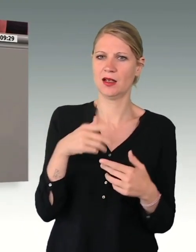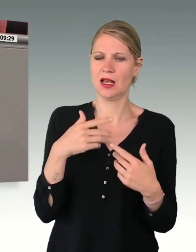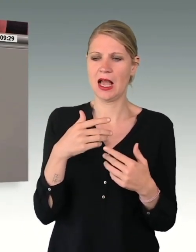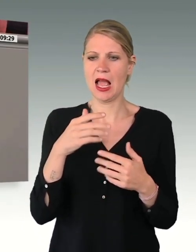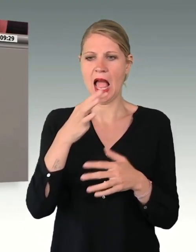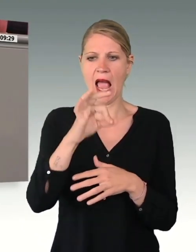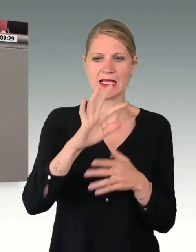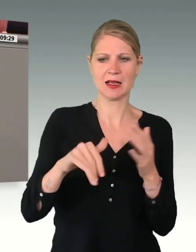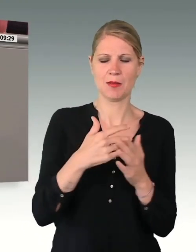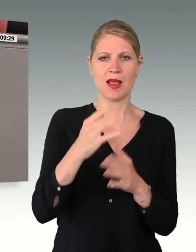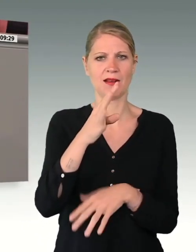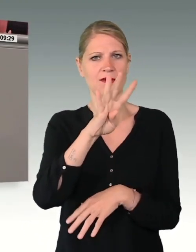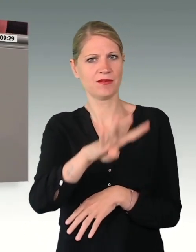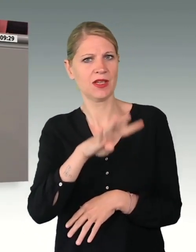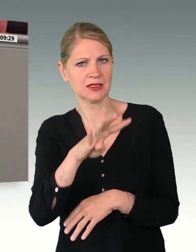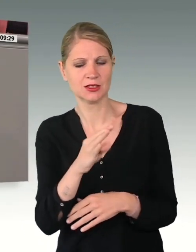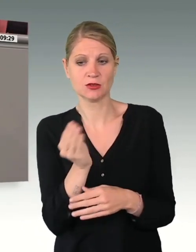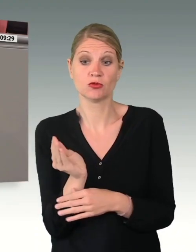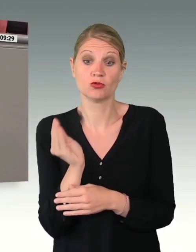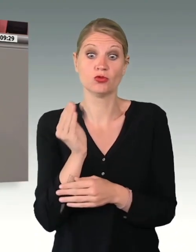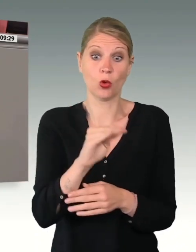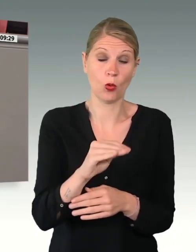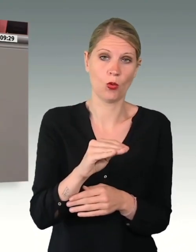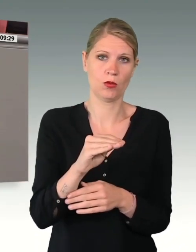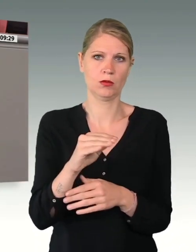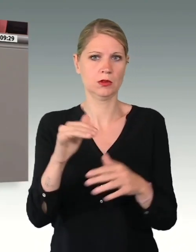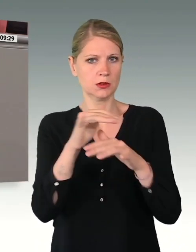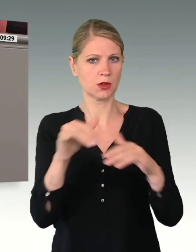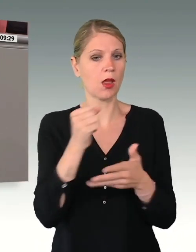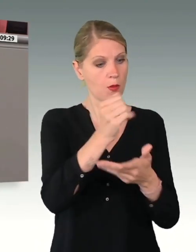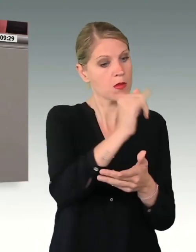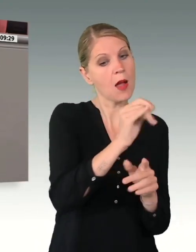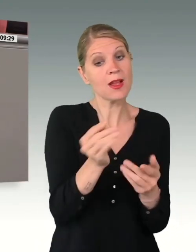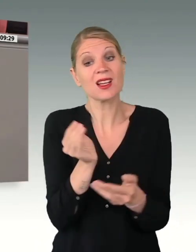zusätzlich zum Sondervermögen dringend notwendig ist.